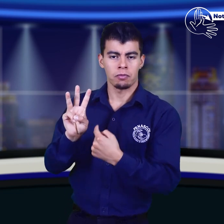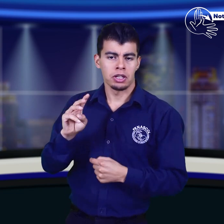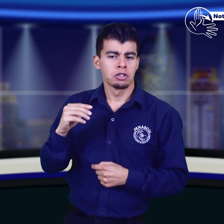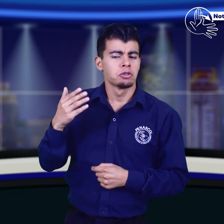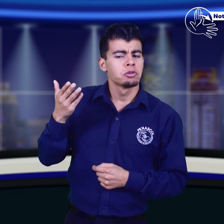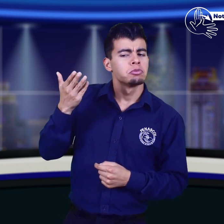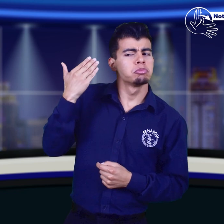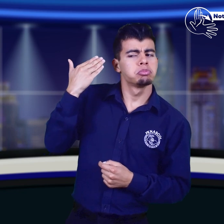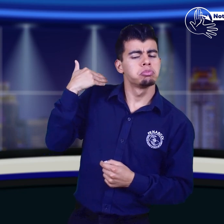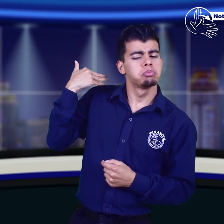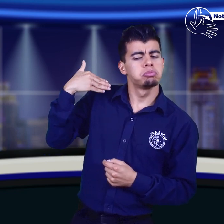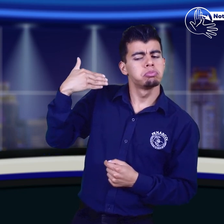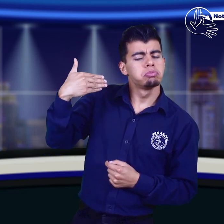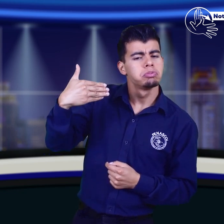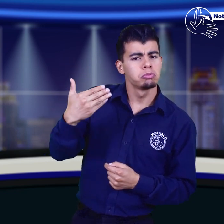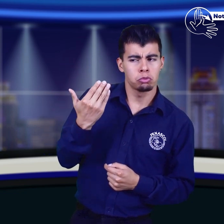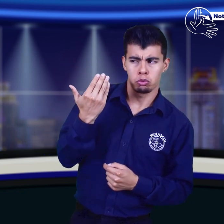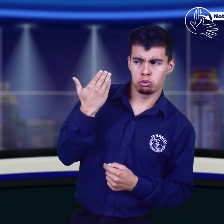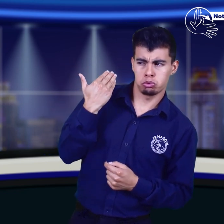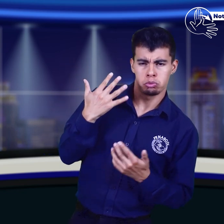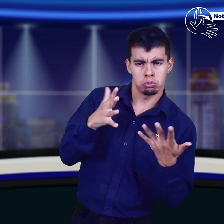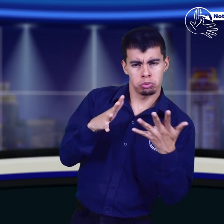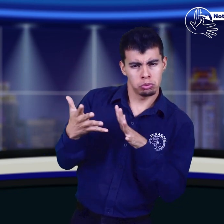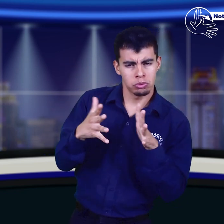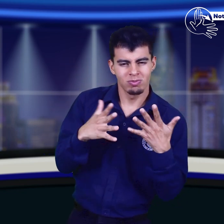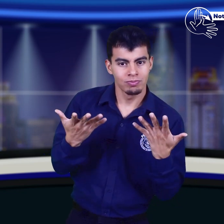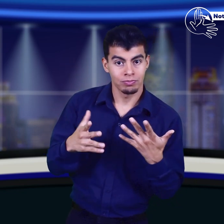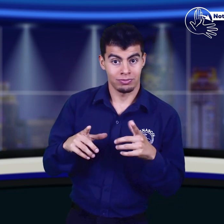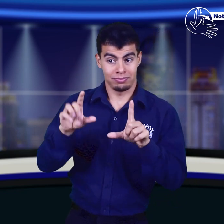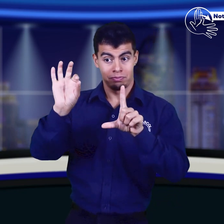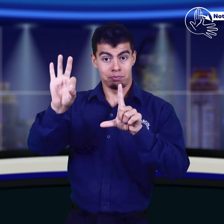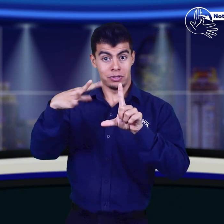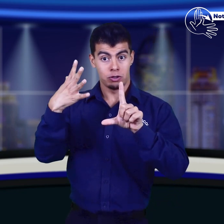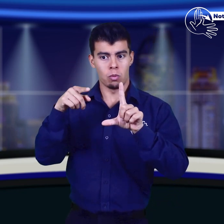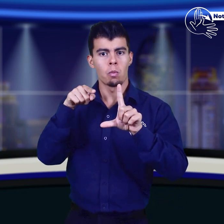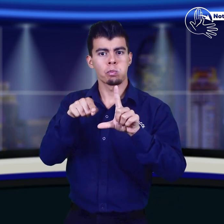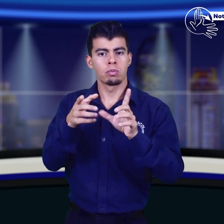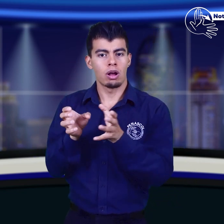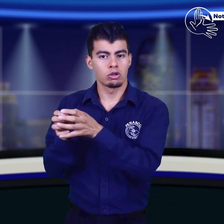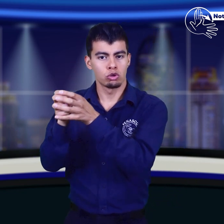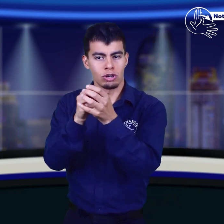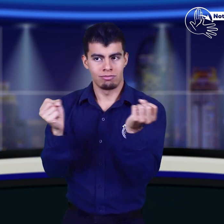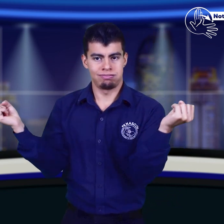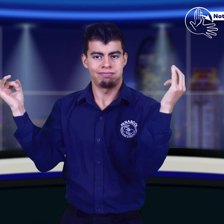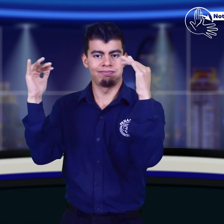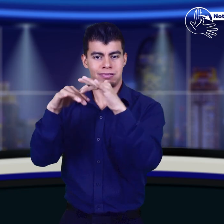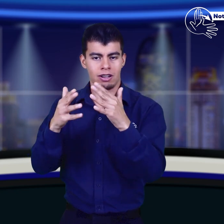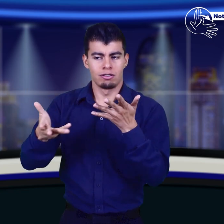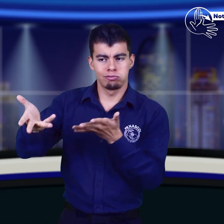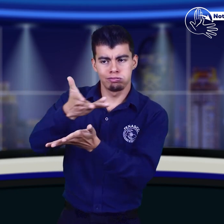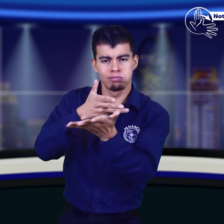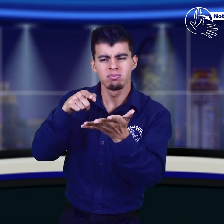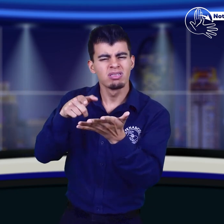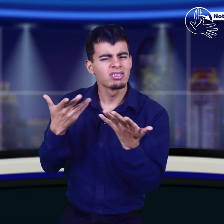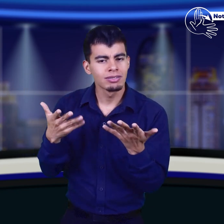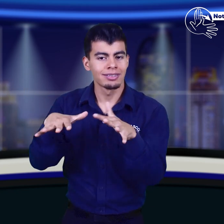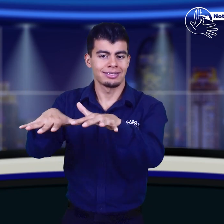poco se realizó un encuentro virtual con las asociaciones, una asamblea extraordinaria, donde se